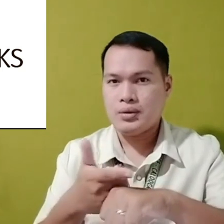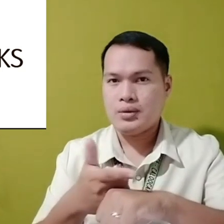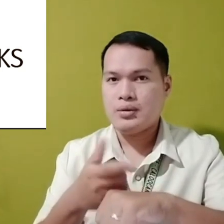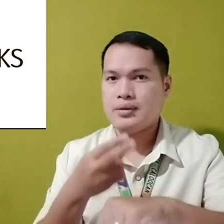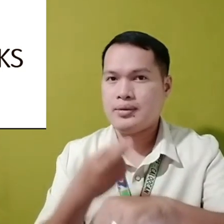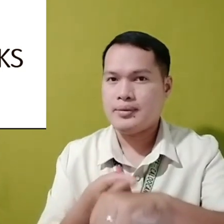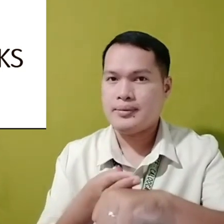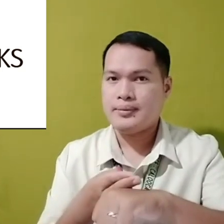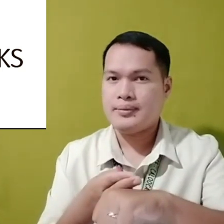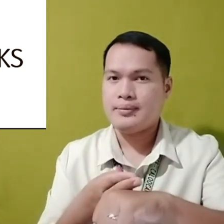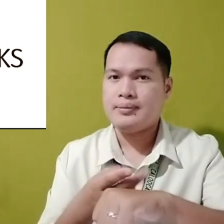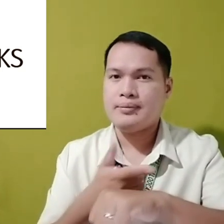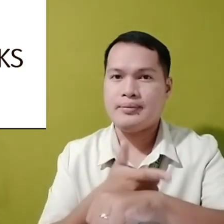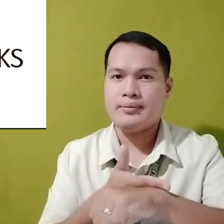Kaya Ang sign nito ay